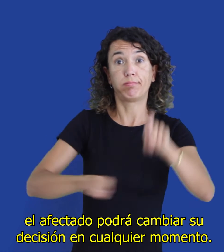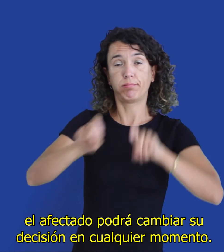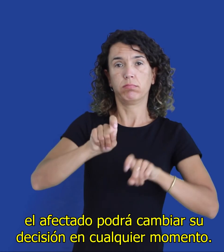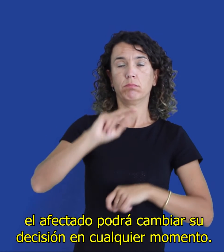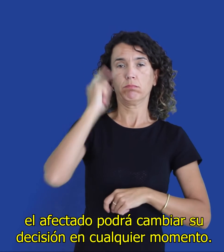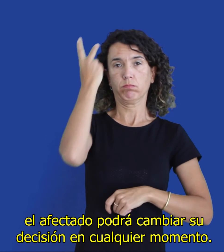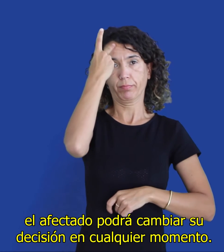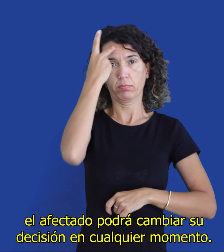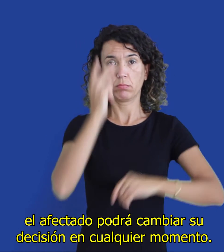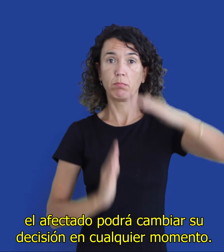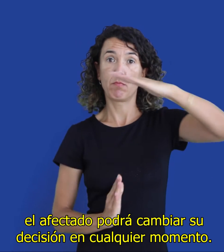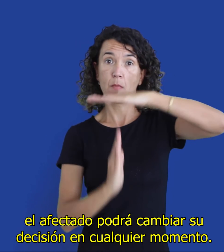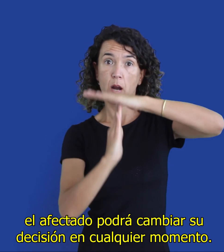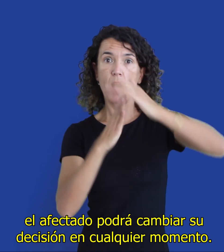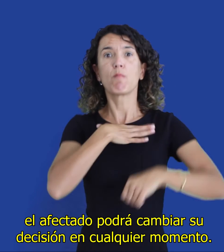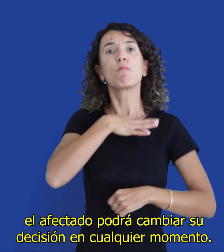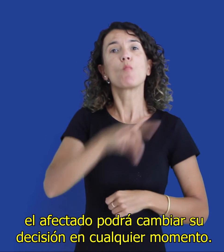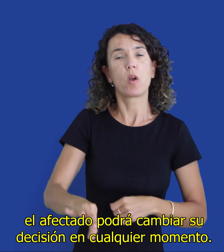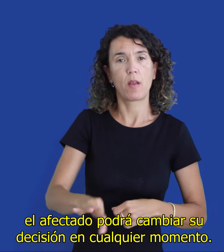su decisión en cualquier momento.